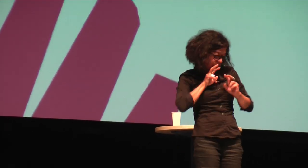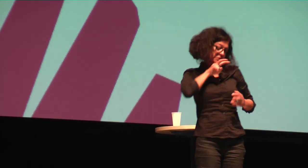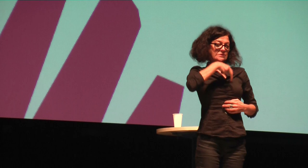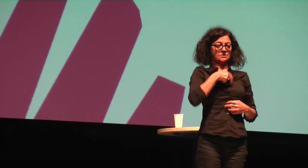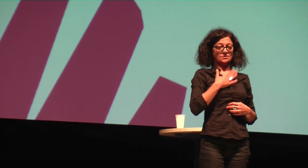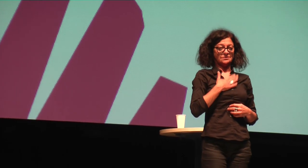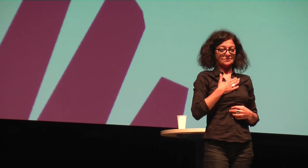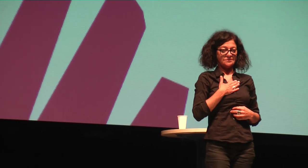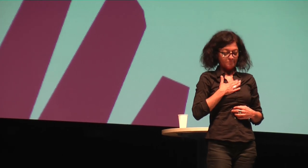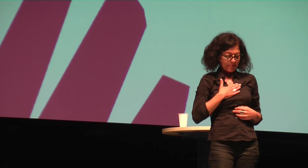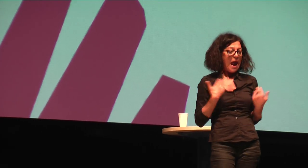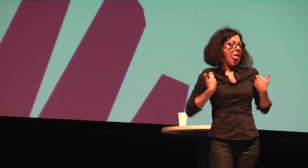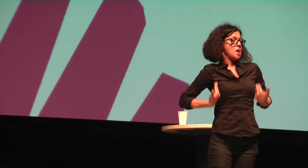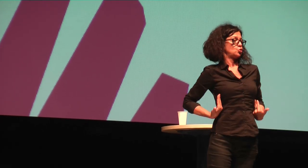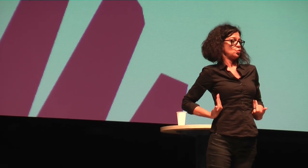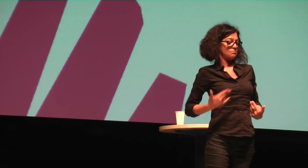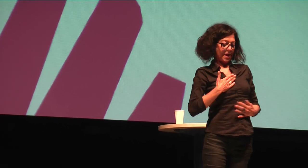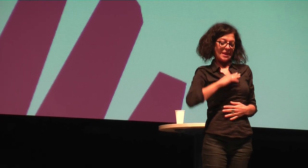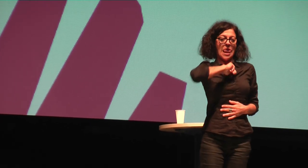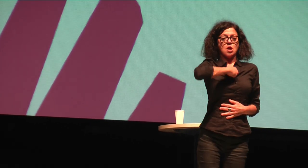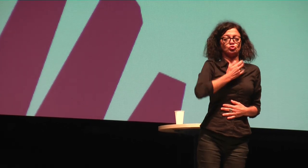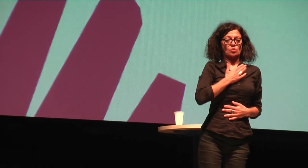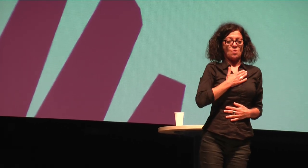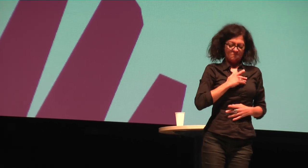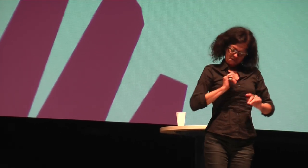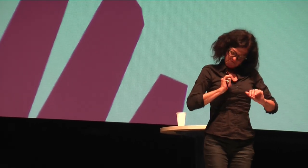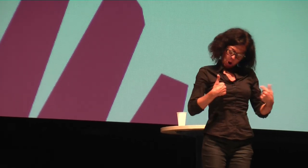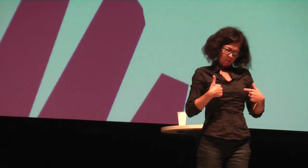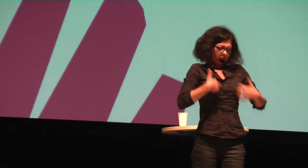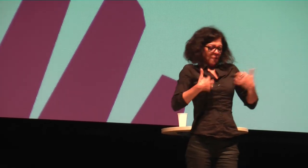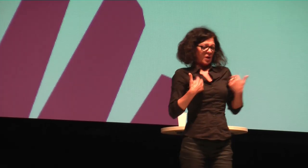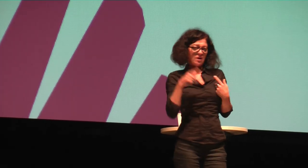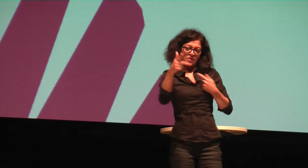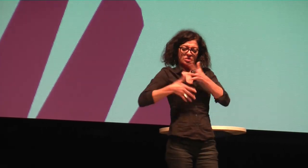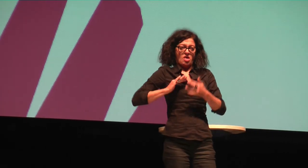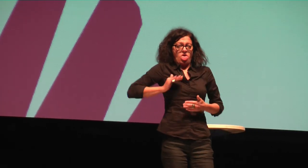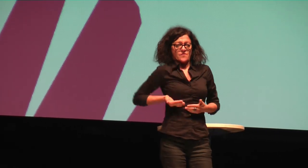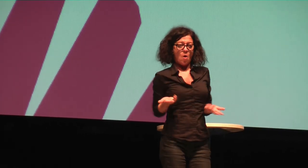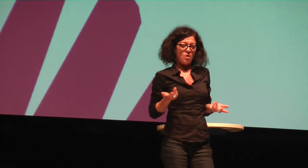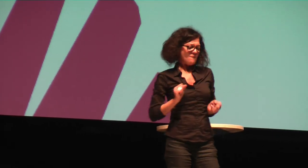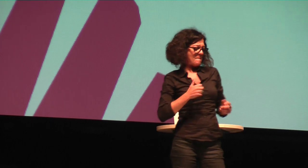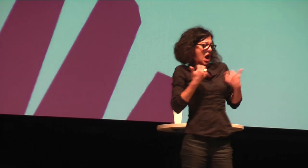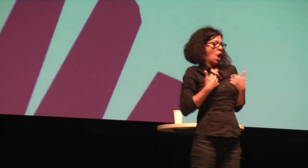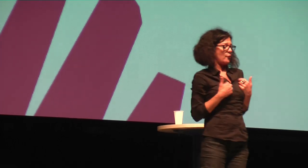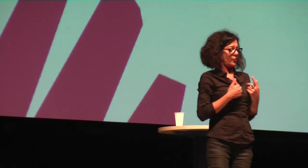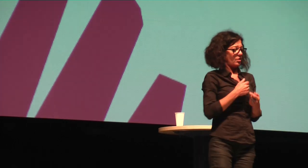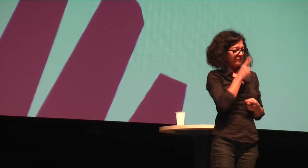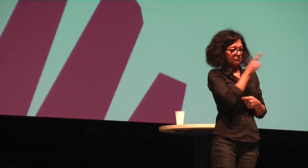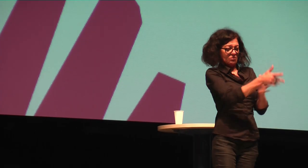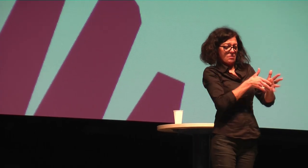Einzelnen. Und jeder Einzelne muss seine eigene Haltung überprüfen, muss seine Einstellung überprüfen. Warum rege ich